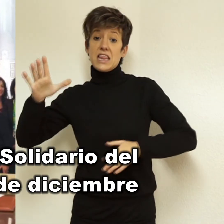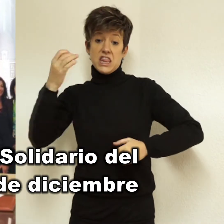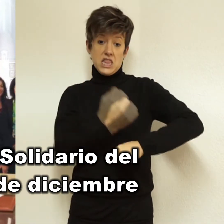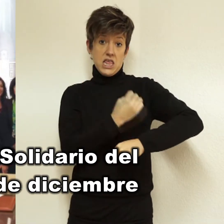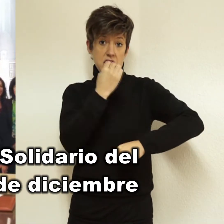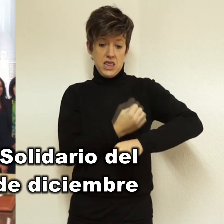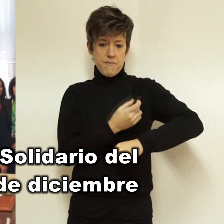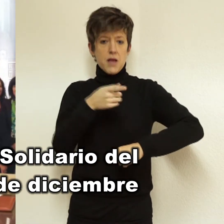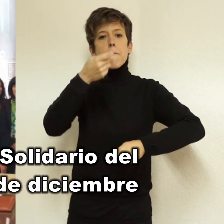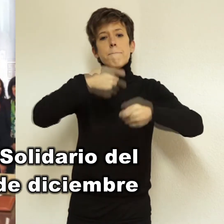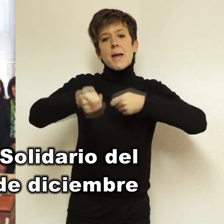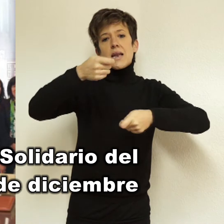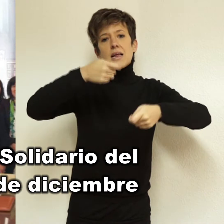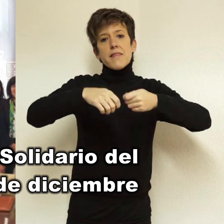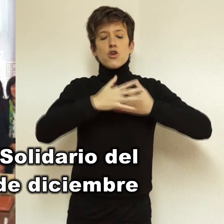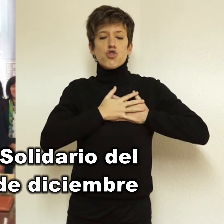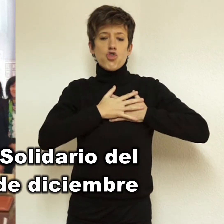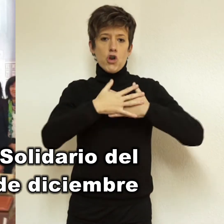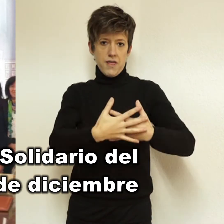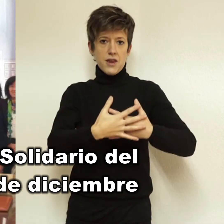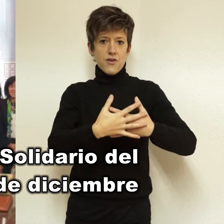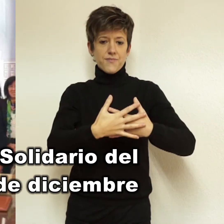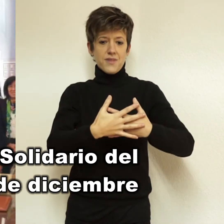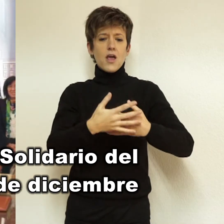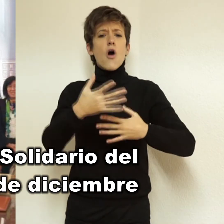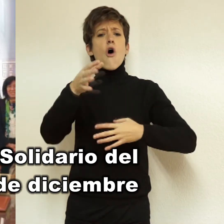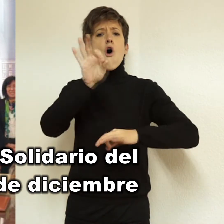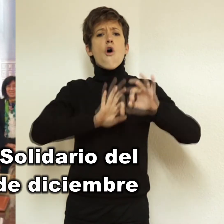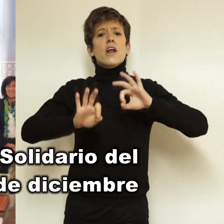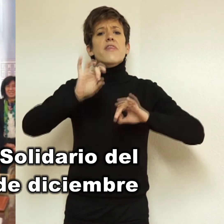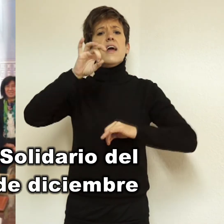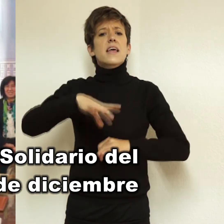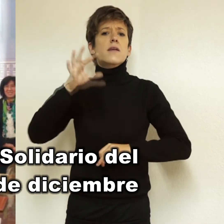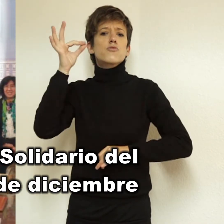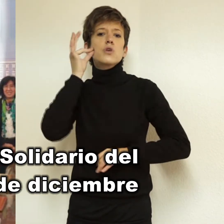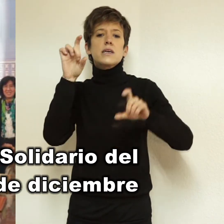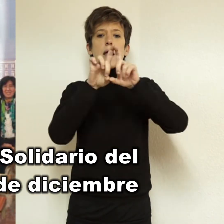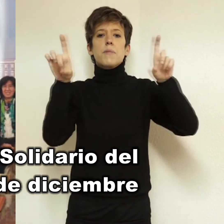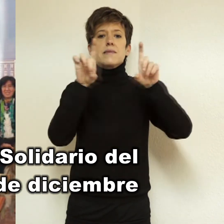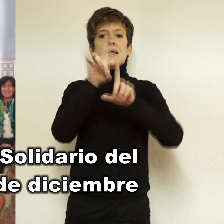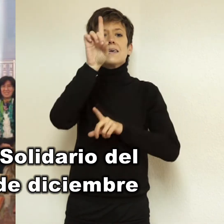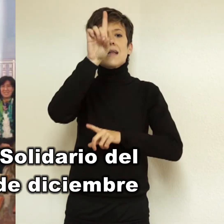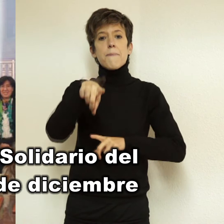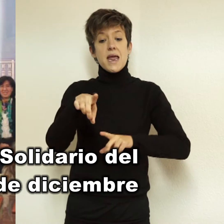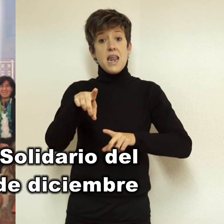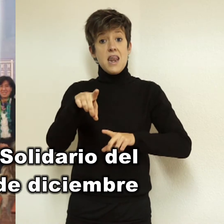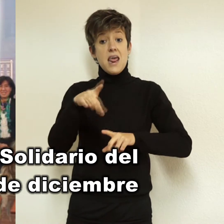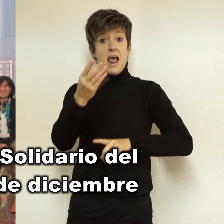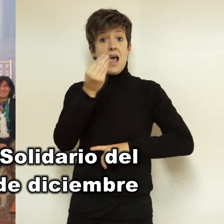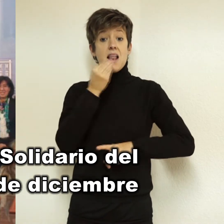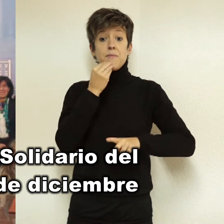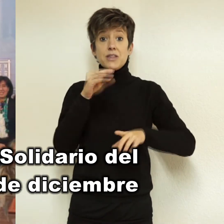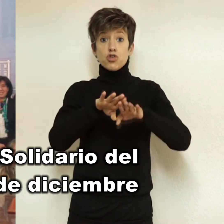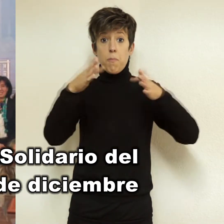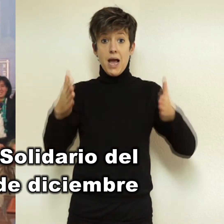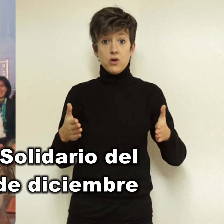Asociación Zamorana de Mujeres Empresarias en colaboración con la Concejalía de Igualdad y el Banco de Alimentos de Zamora. Más de